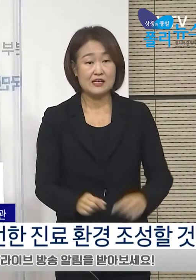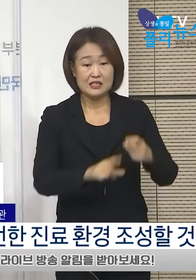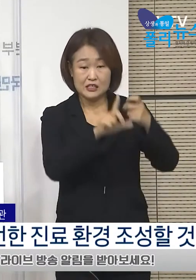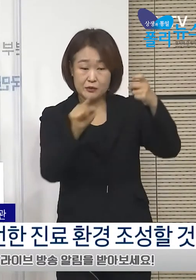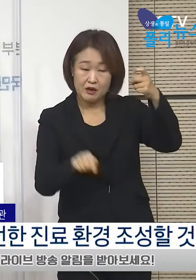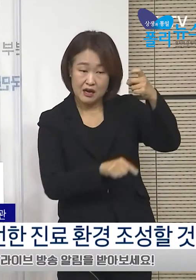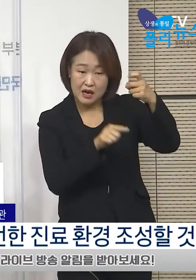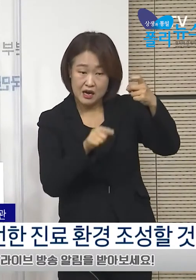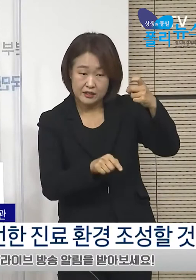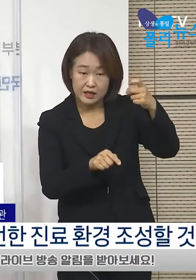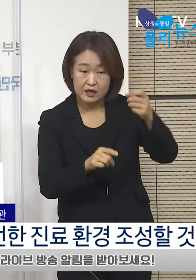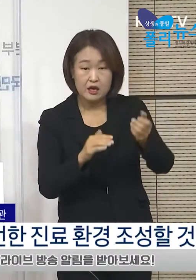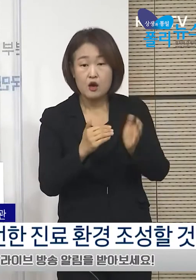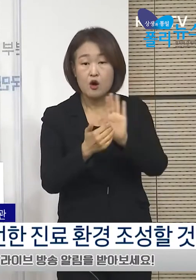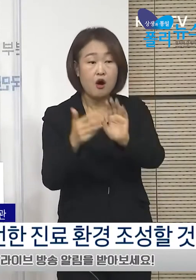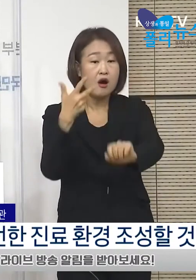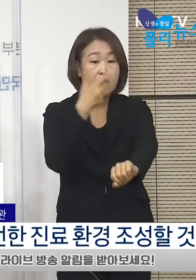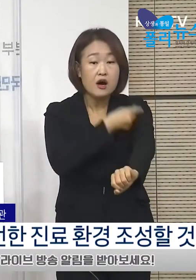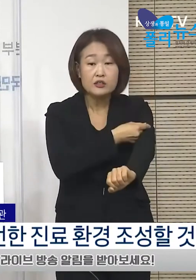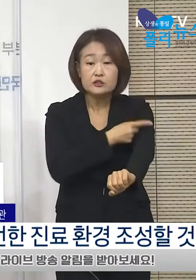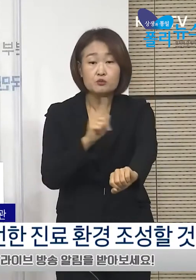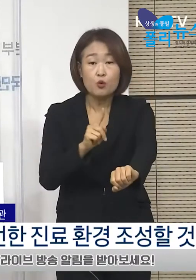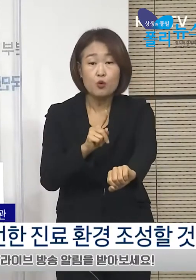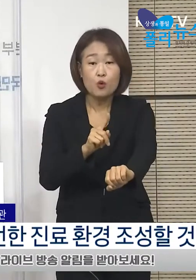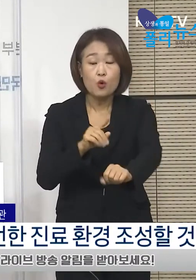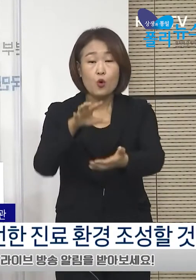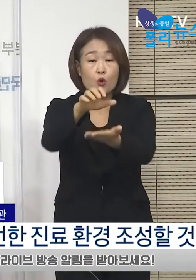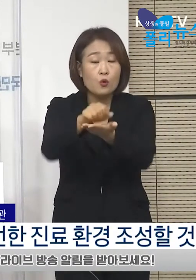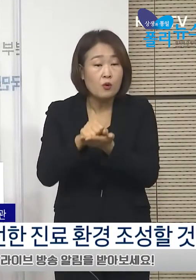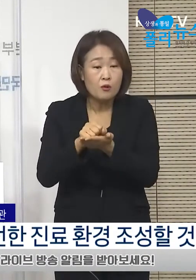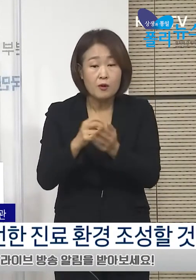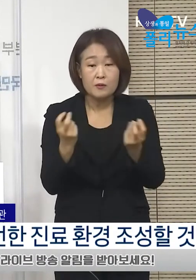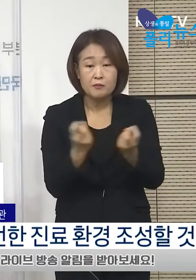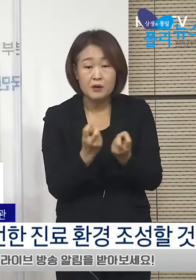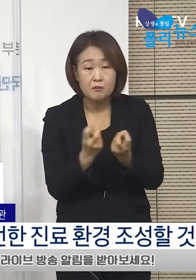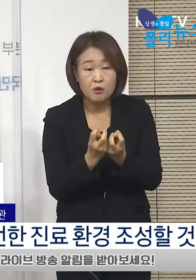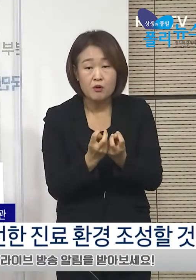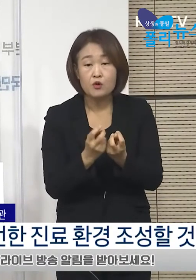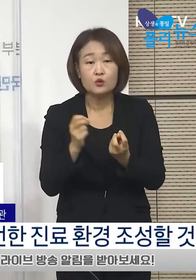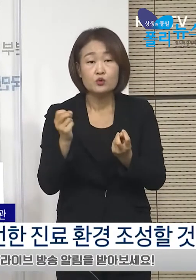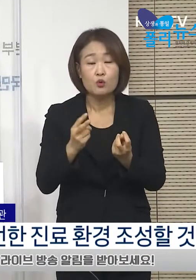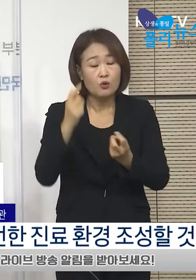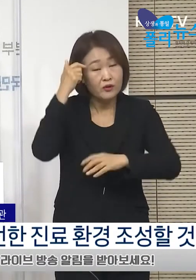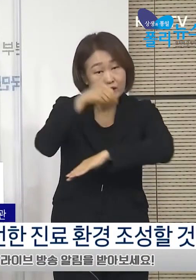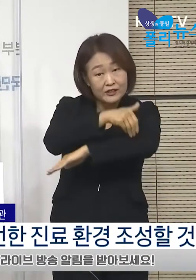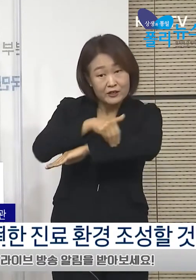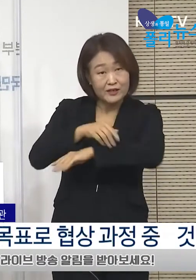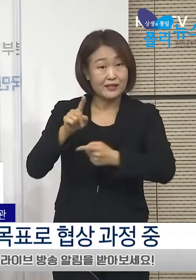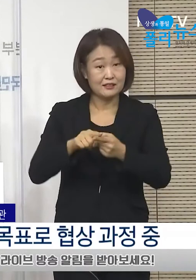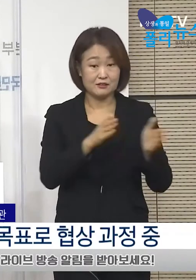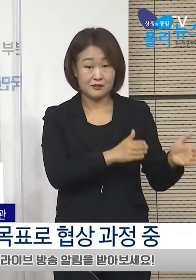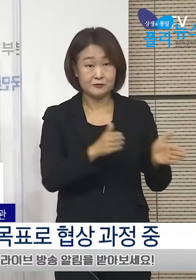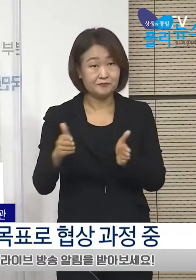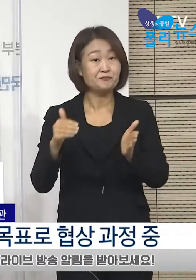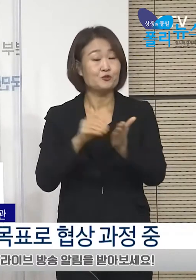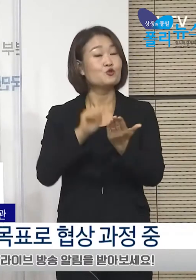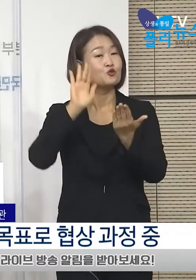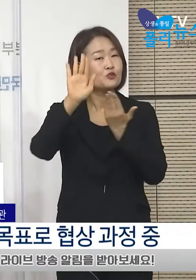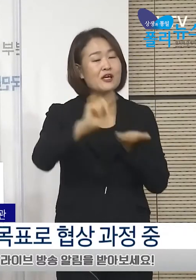내에 어떤 백신을 어떠한 방법으로 확보할 것인지 세부적인 백신 확보 계획을 정리하여